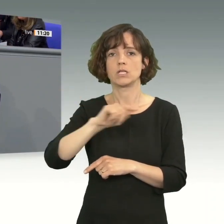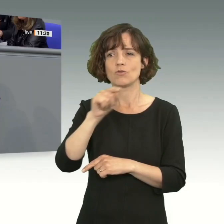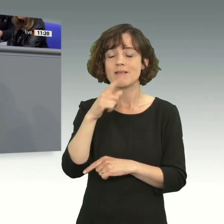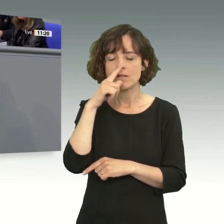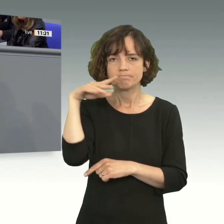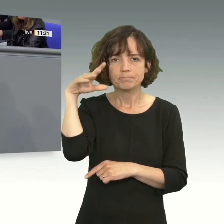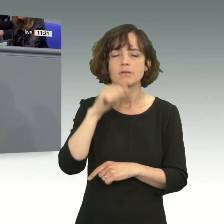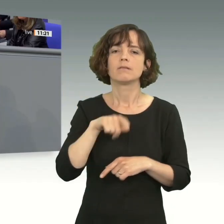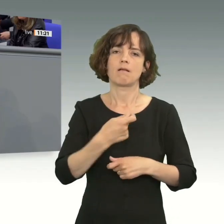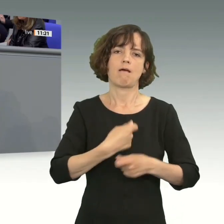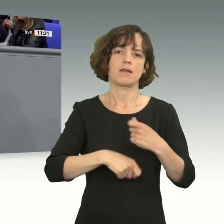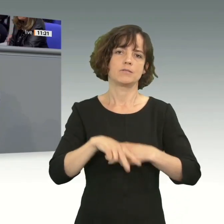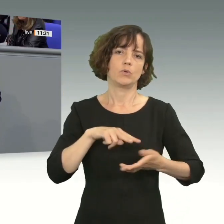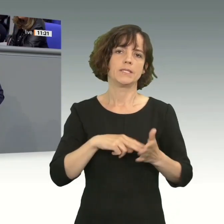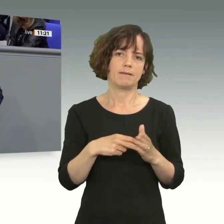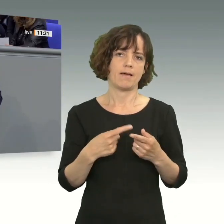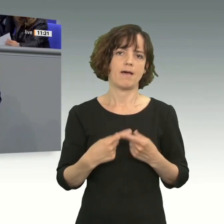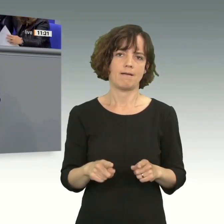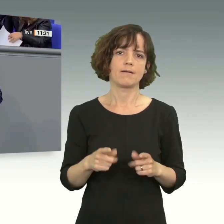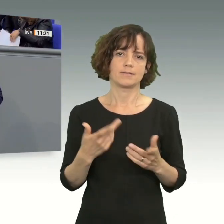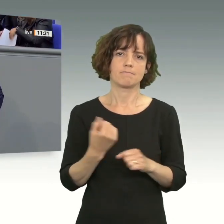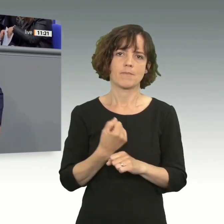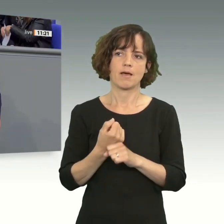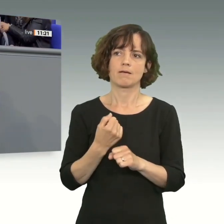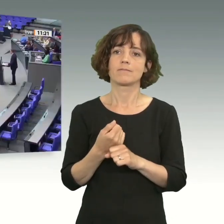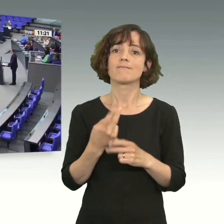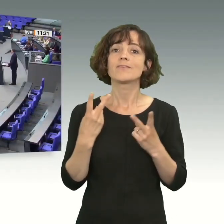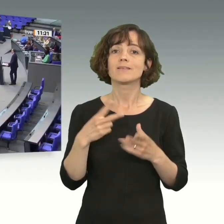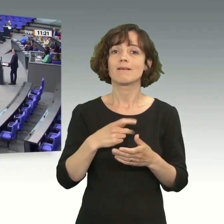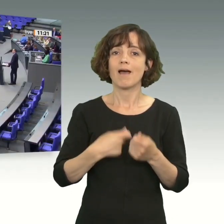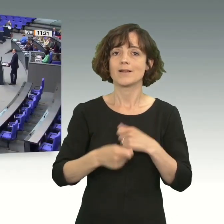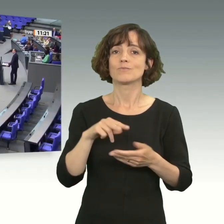andere Handelspolitik, nämlich eine, die dazu führt, dass es Wachstum gibt.